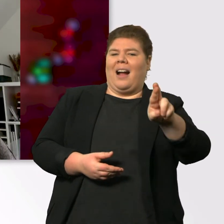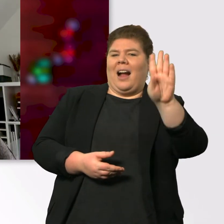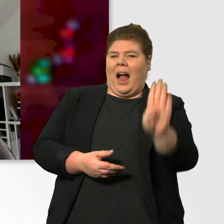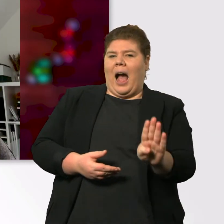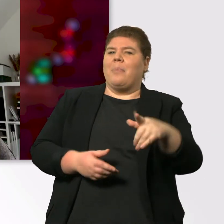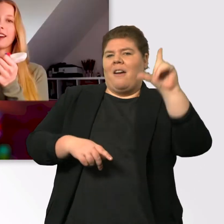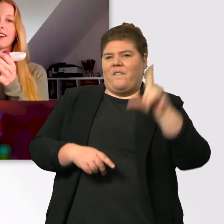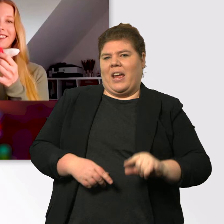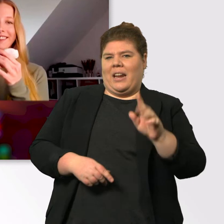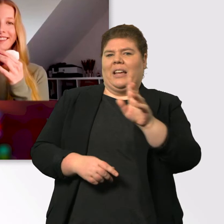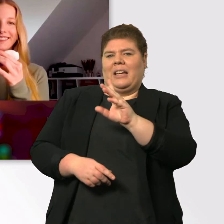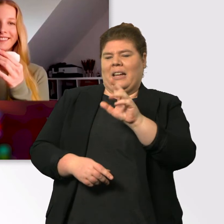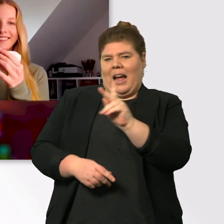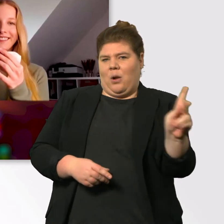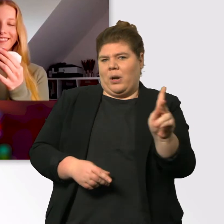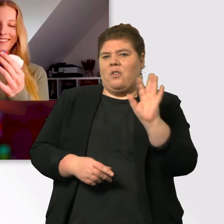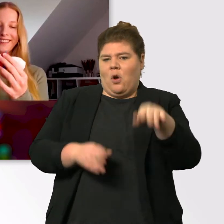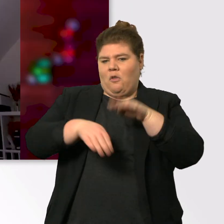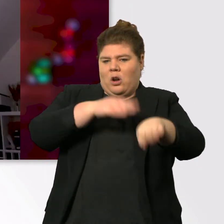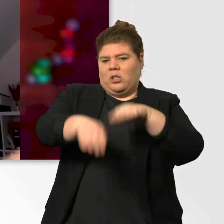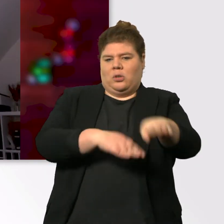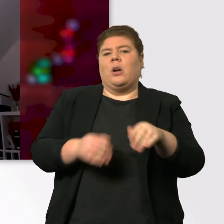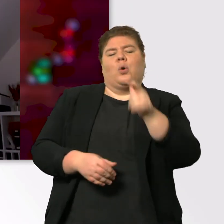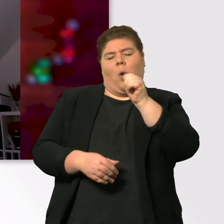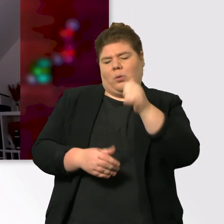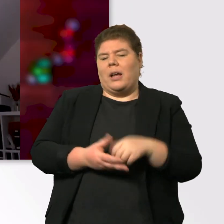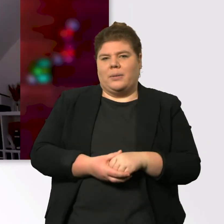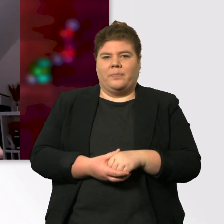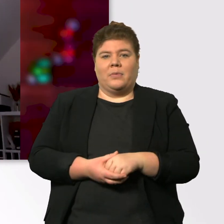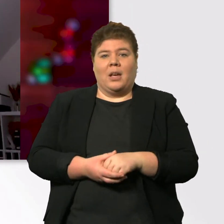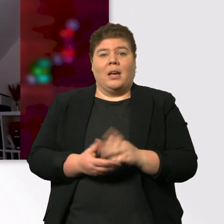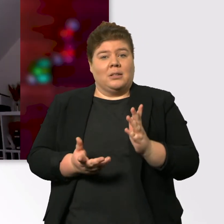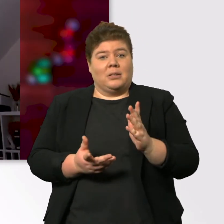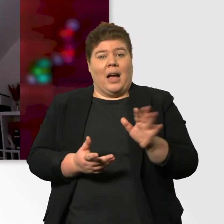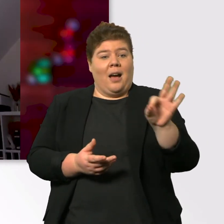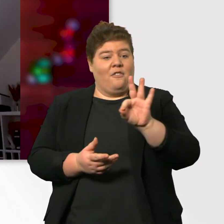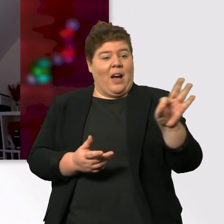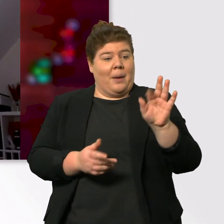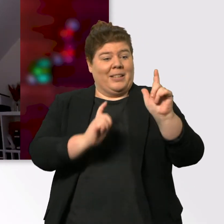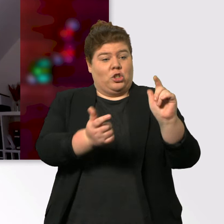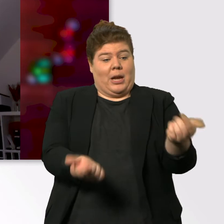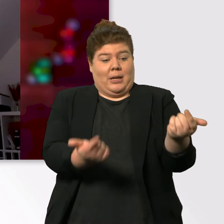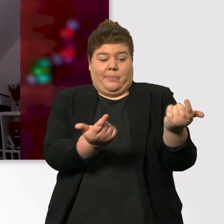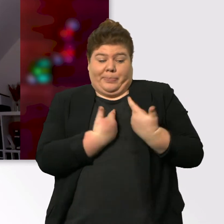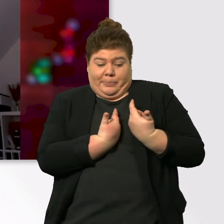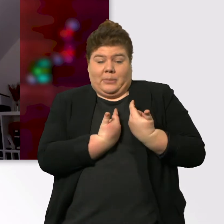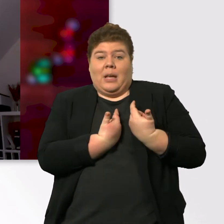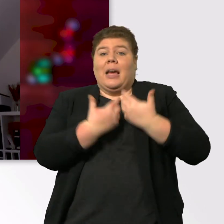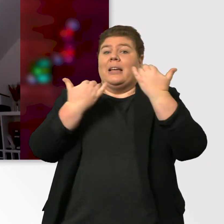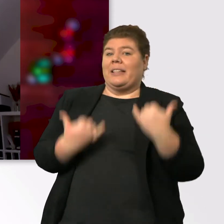Danke dir. Sehr gerne. gerne. Jetzt hat mir gerade das Geschenk von Fabi gesehen, was für mich war. Und jetzt schenke ich aber